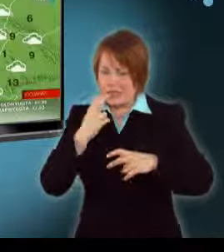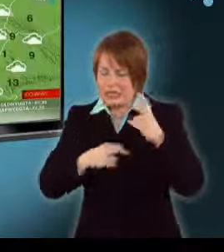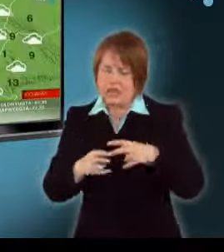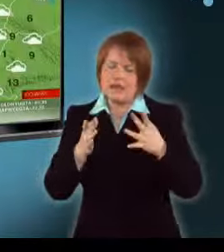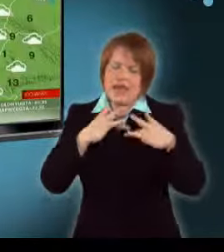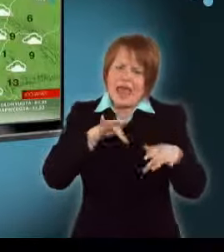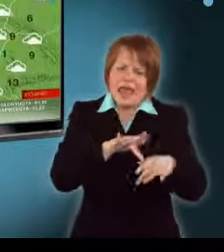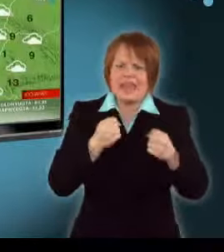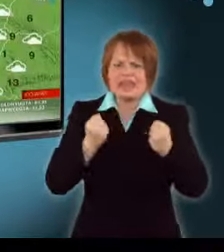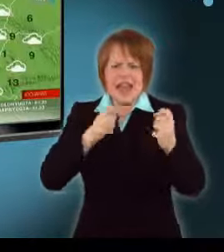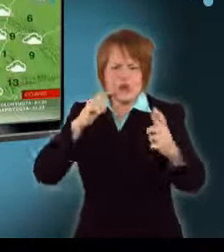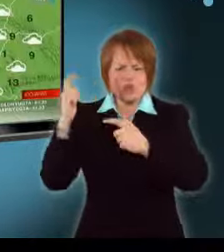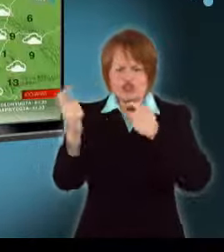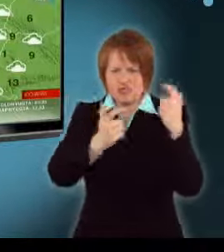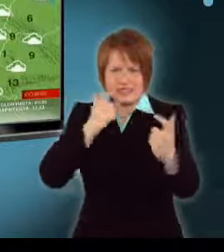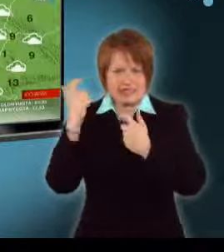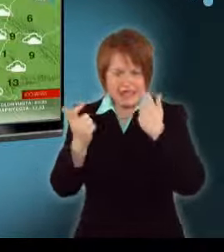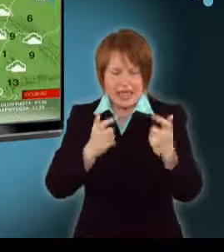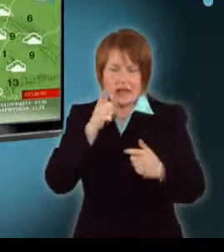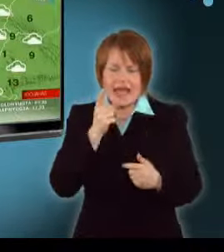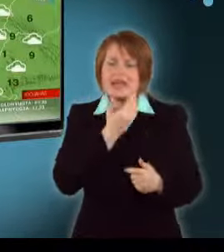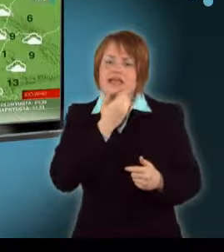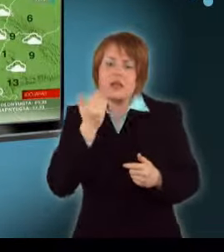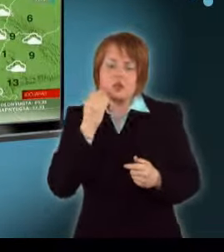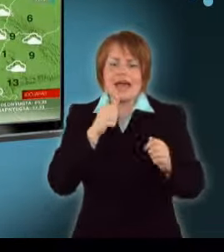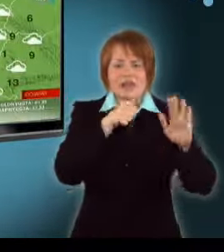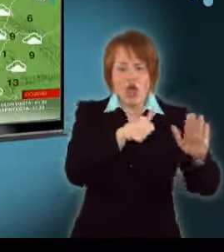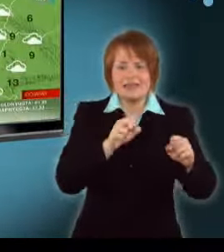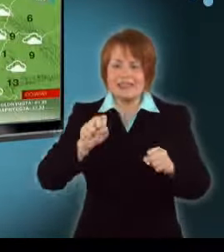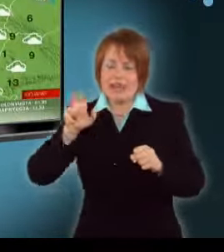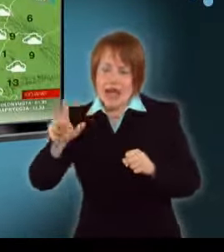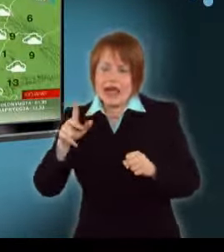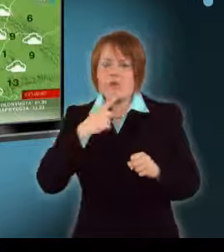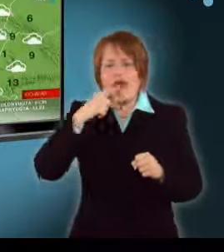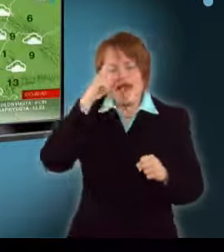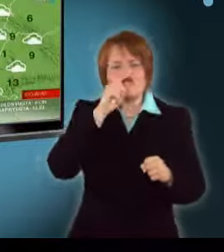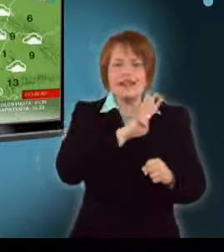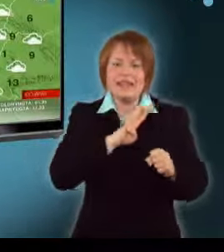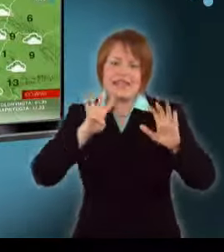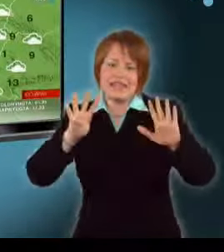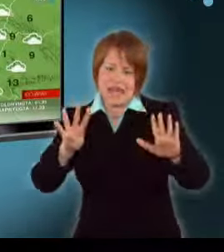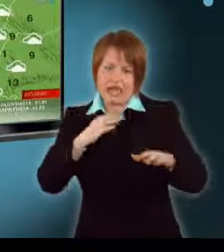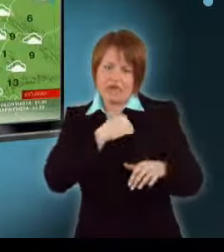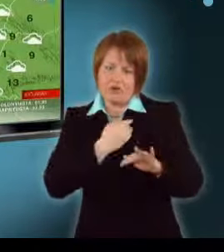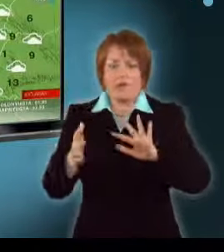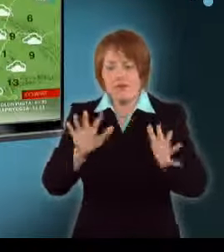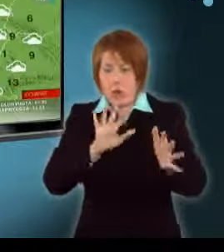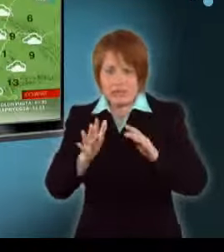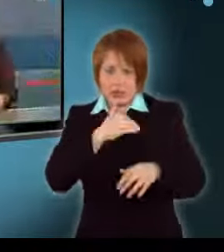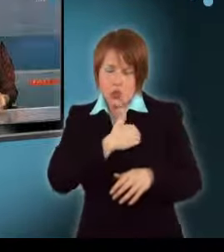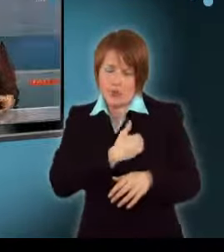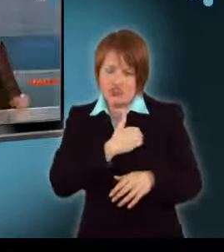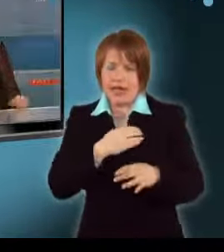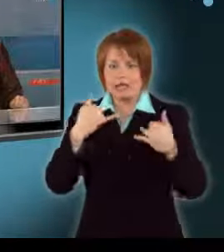Helyenként megerősödik a dél-keleti szél. Délután 6-13, este pedig 4 és 9 fok között valószínű a hőmérséklet.